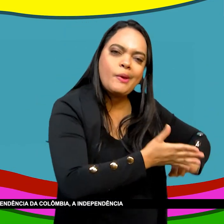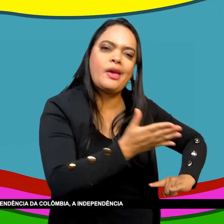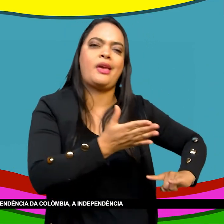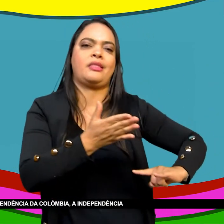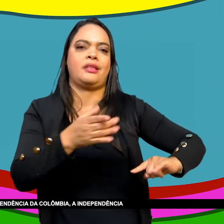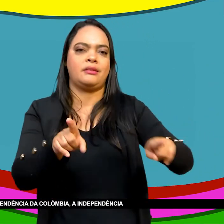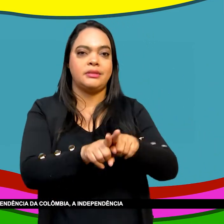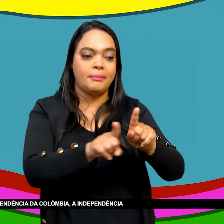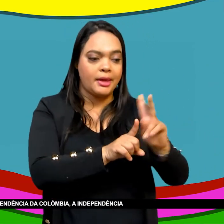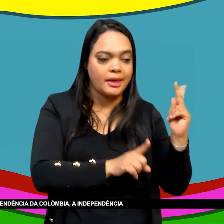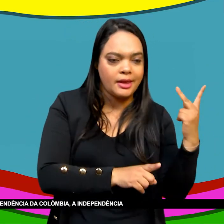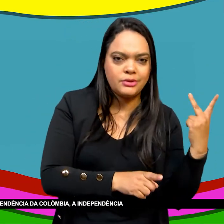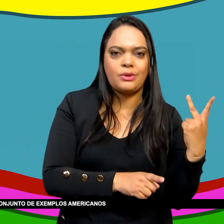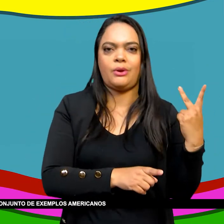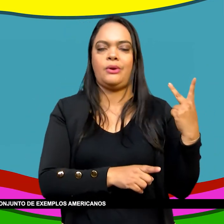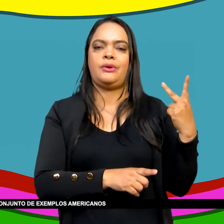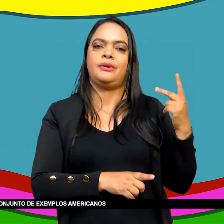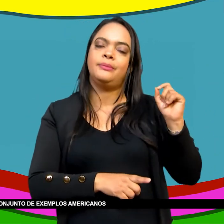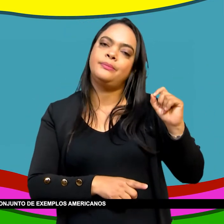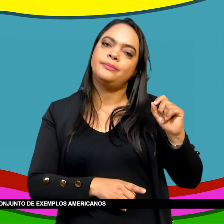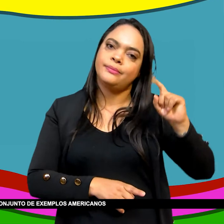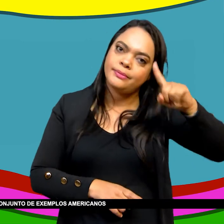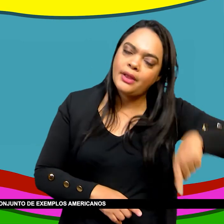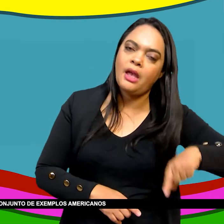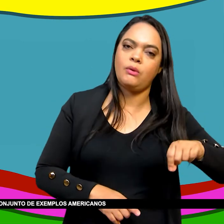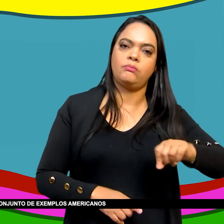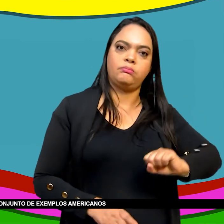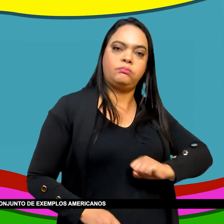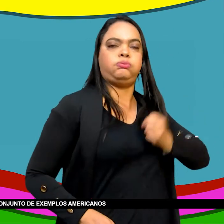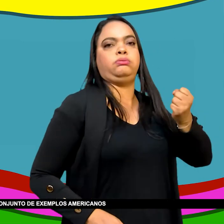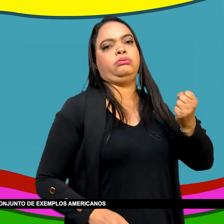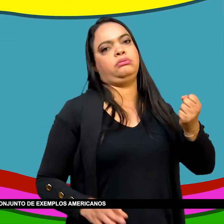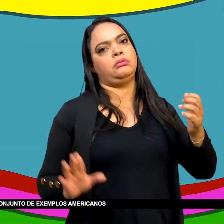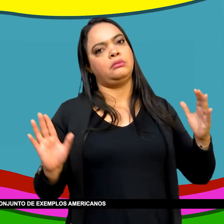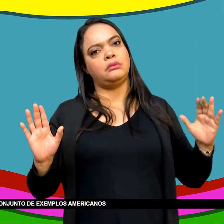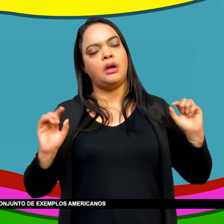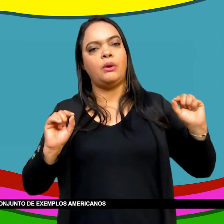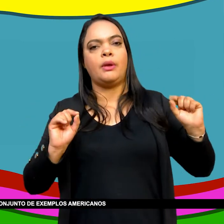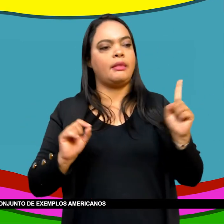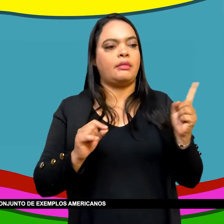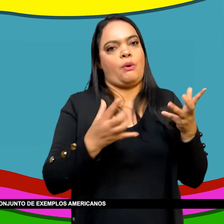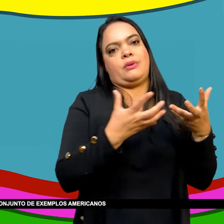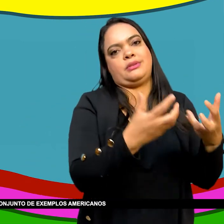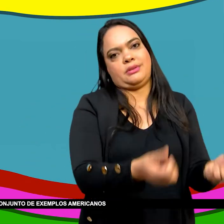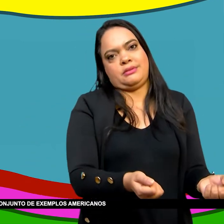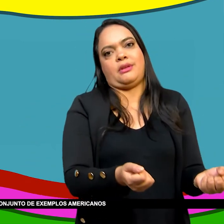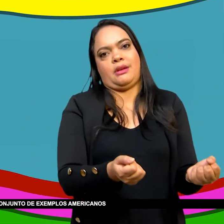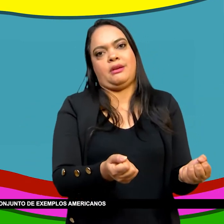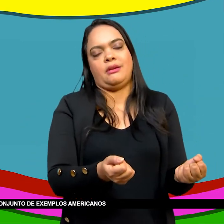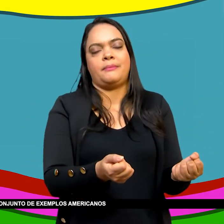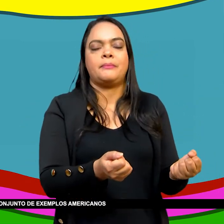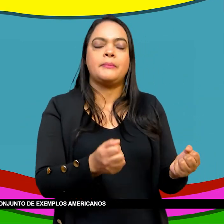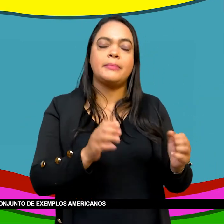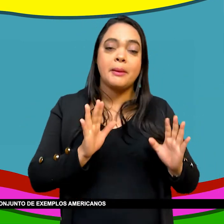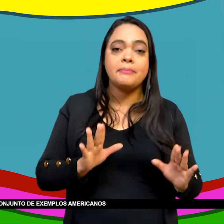A independência Da Venezuela A independência Do Haiti Eram assim Um conjunto De exemplos